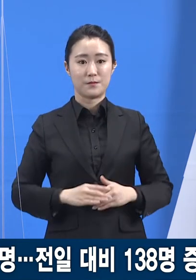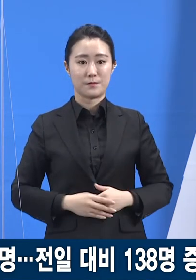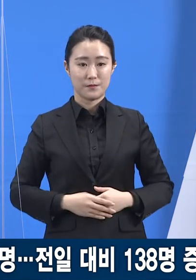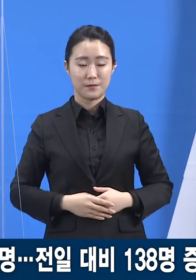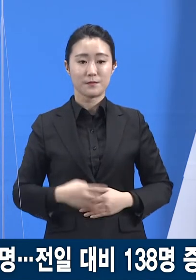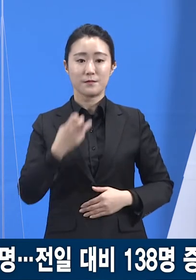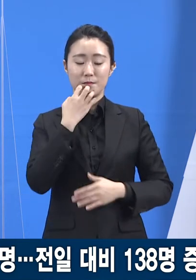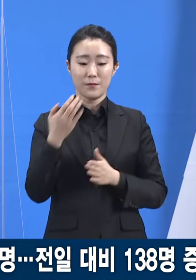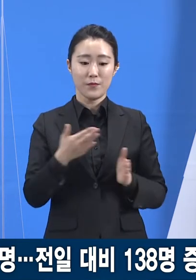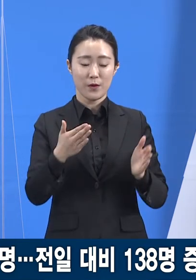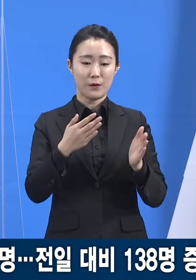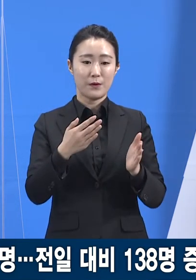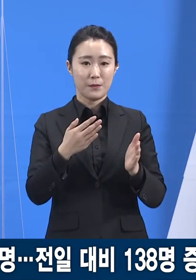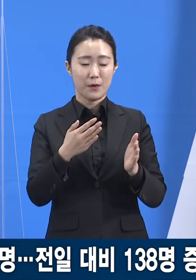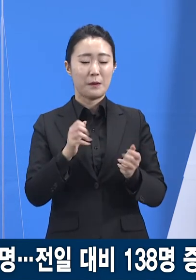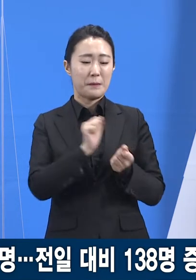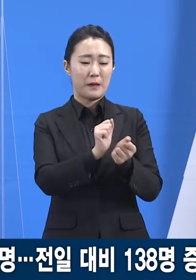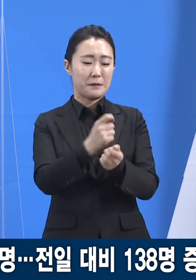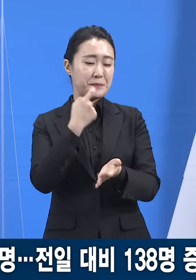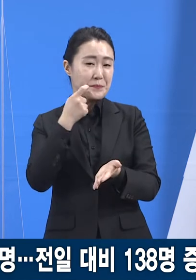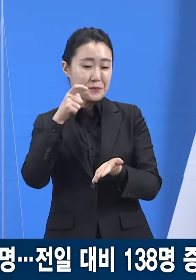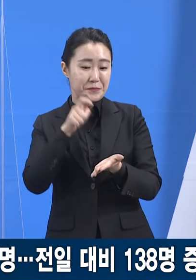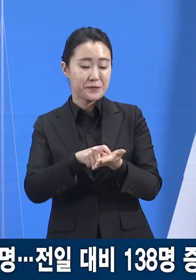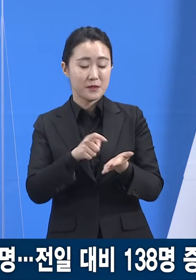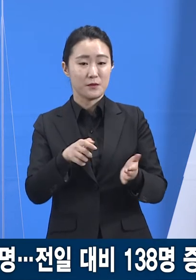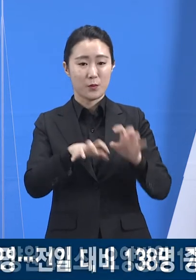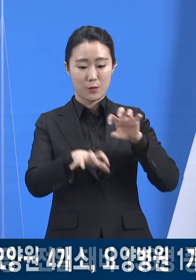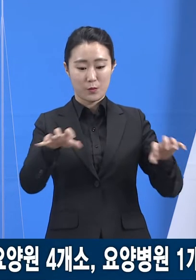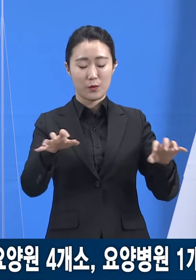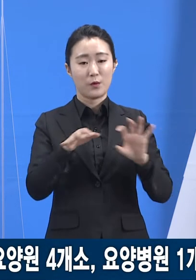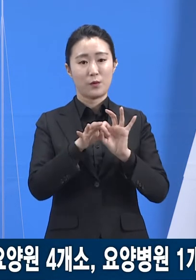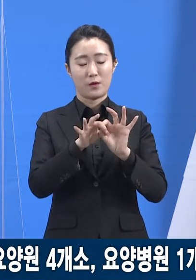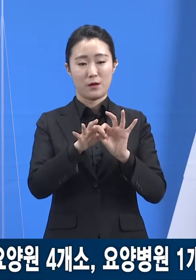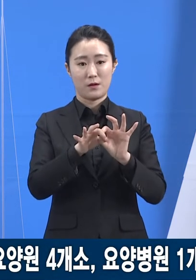도내 감염 취약시설 확진 상황에 대해 말씀드리겠습니다.